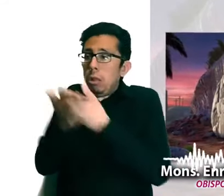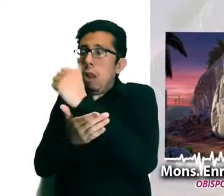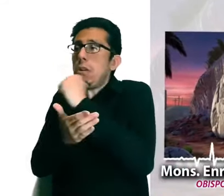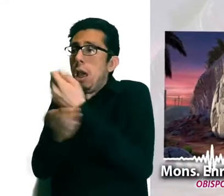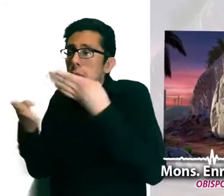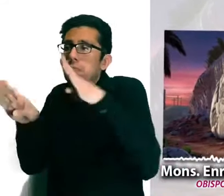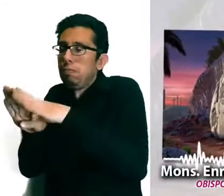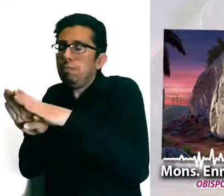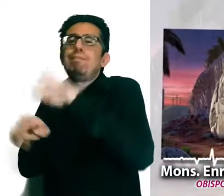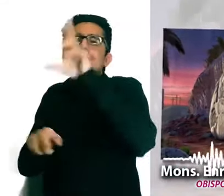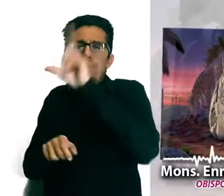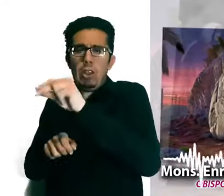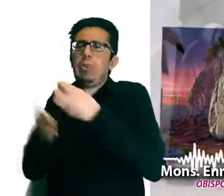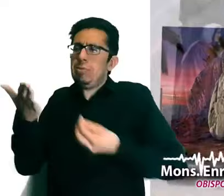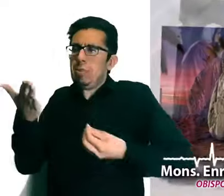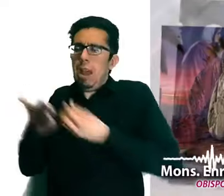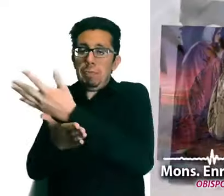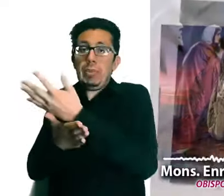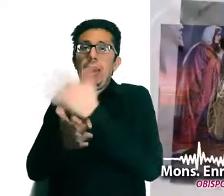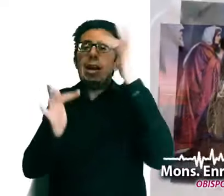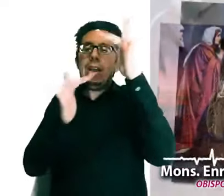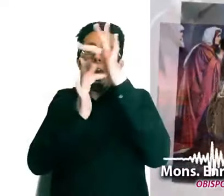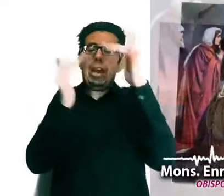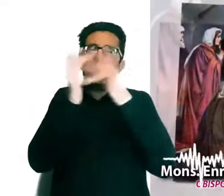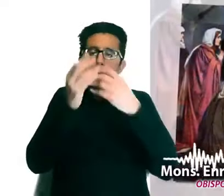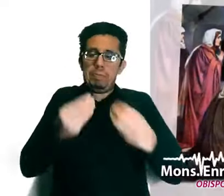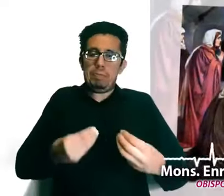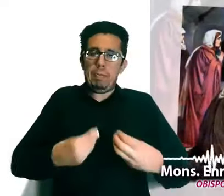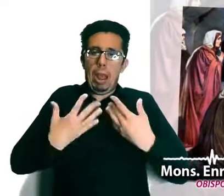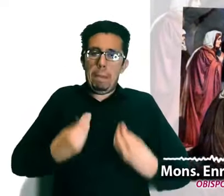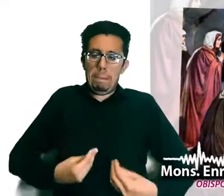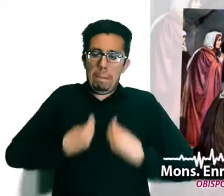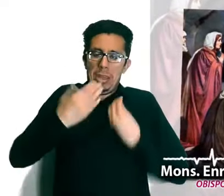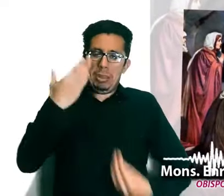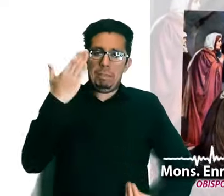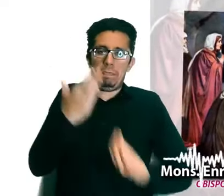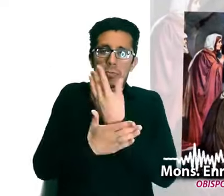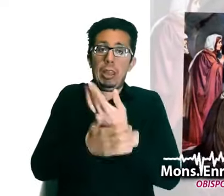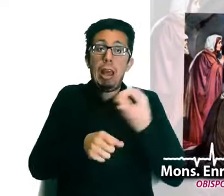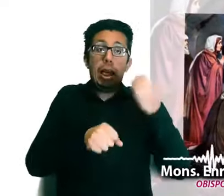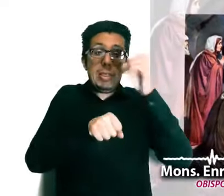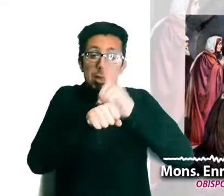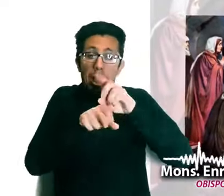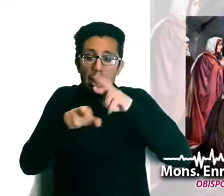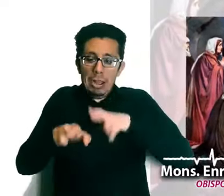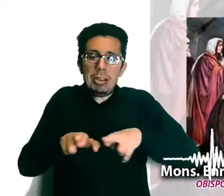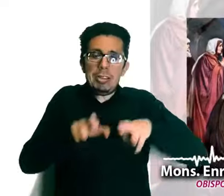mundo nuevo. En este día de la resurrección, contemplemos el triunfo de Jesús,